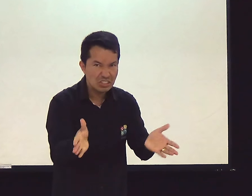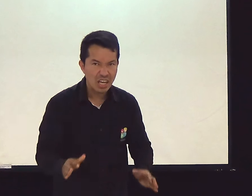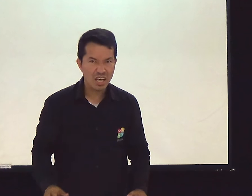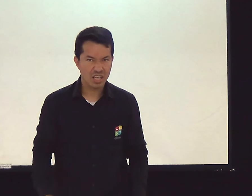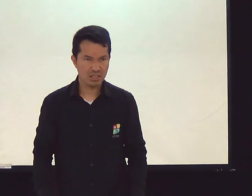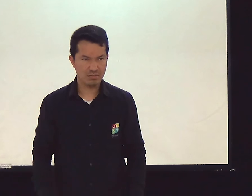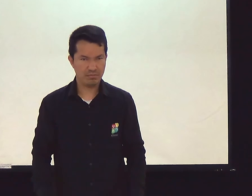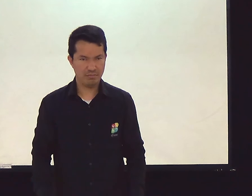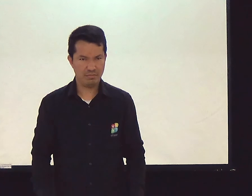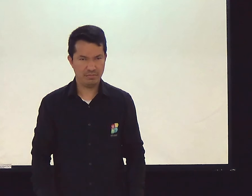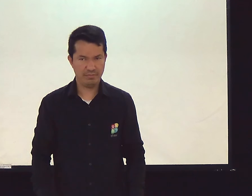servido aos outros?